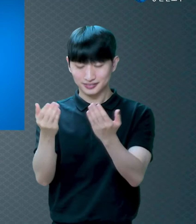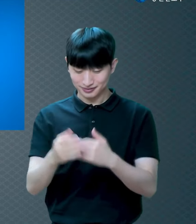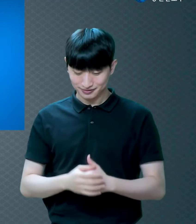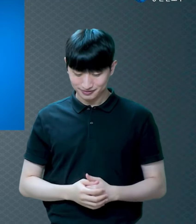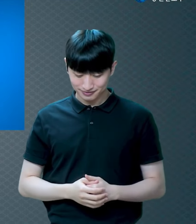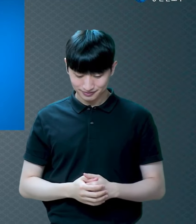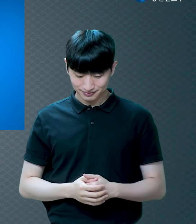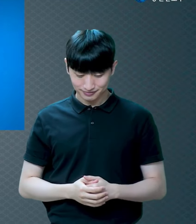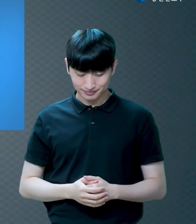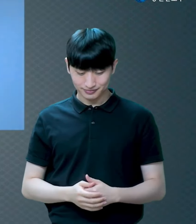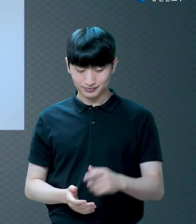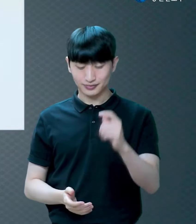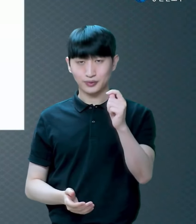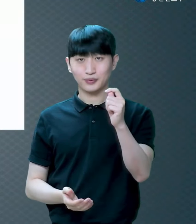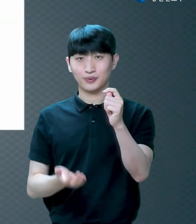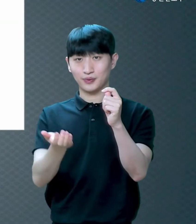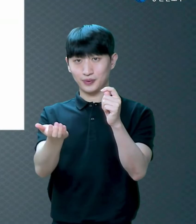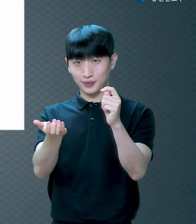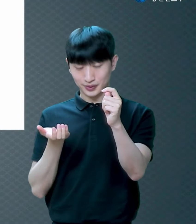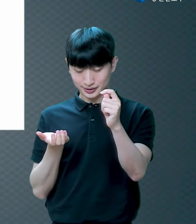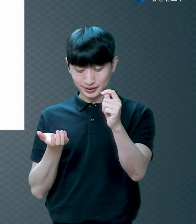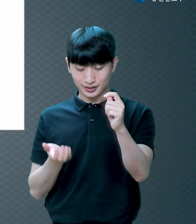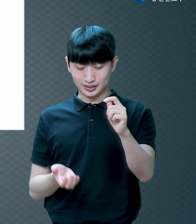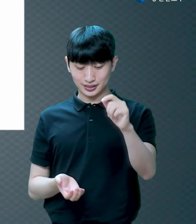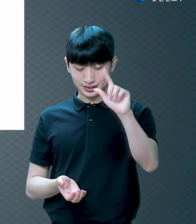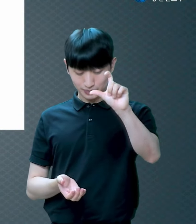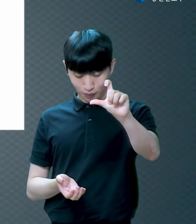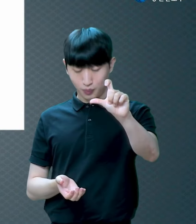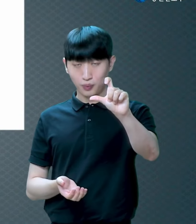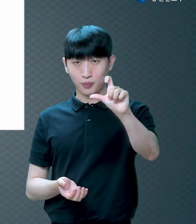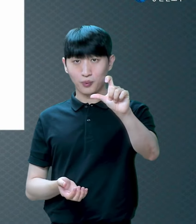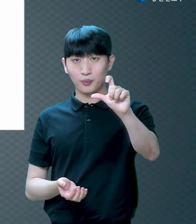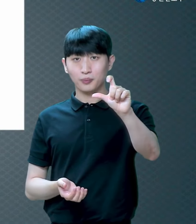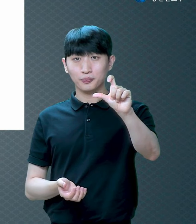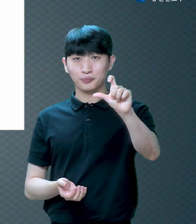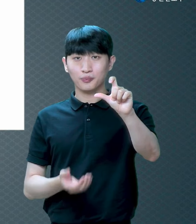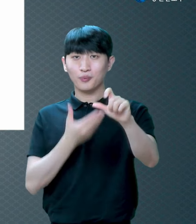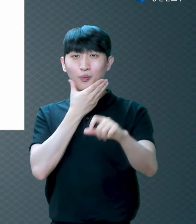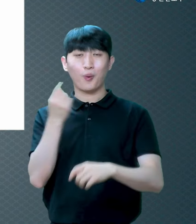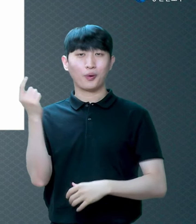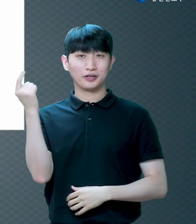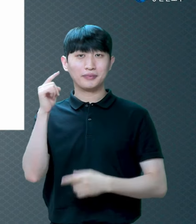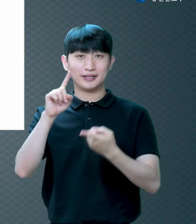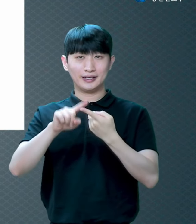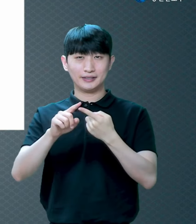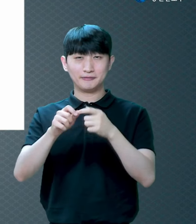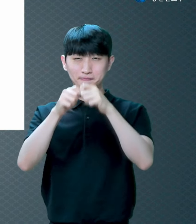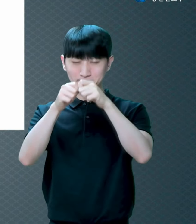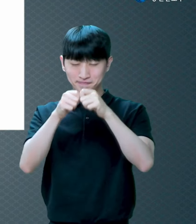15장에 보면 보금에 대해서 설명을 하고 있어요